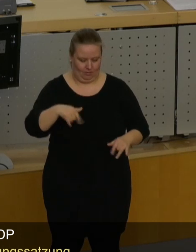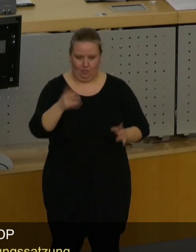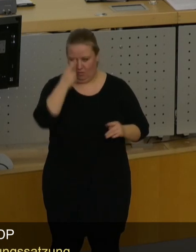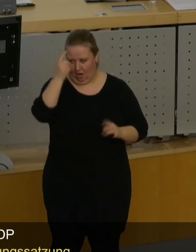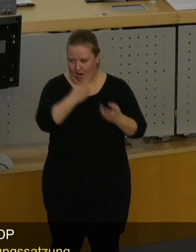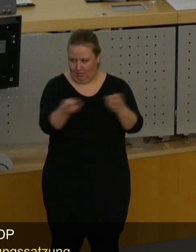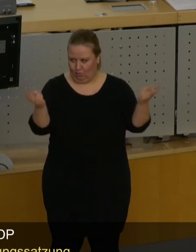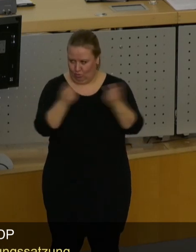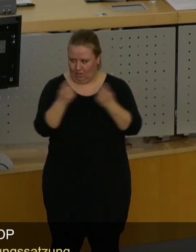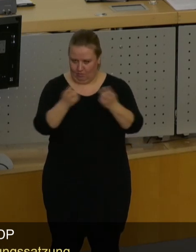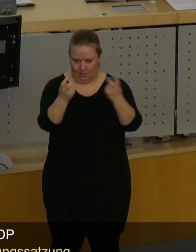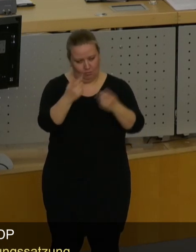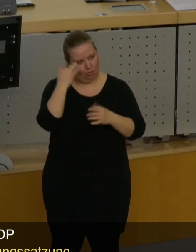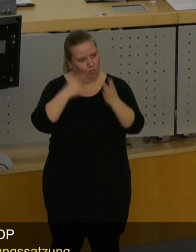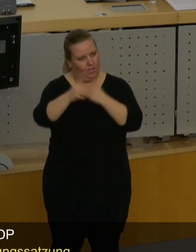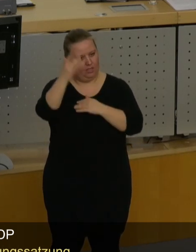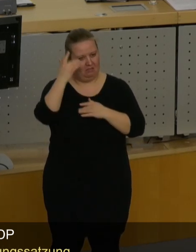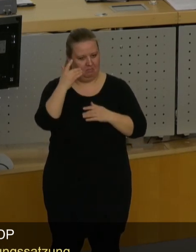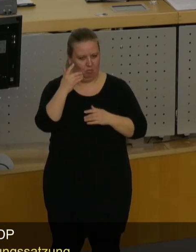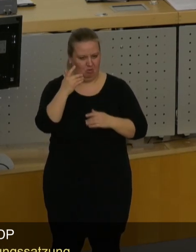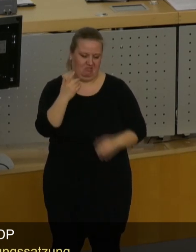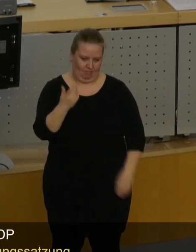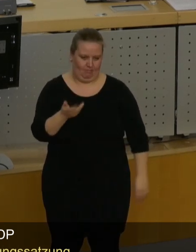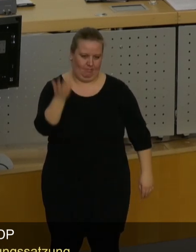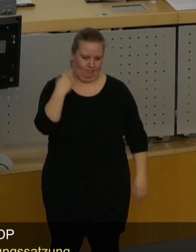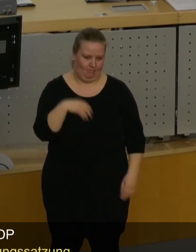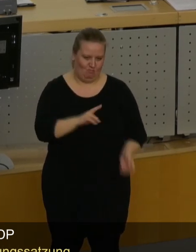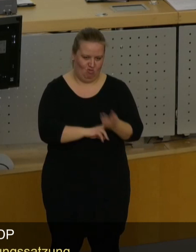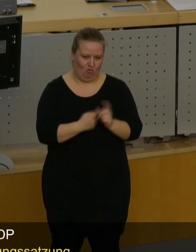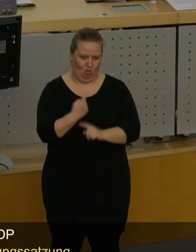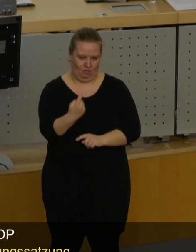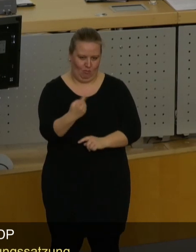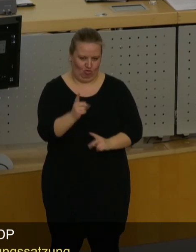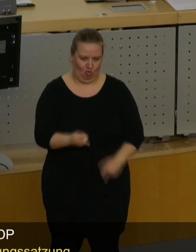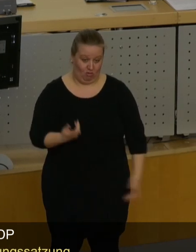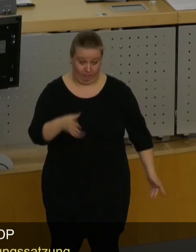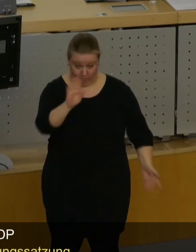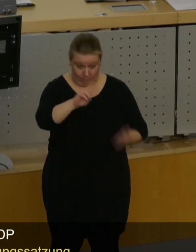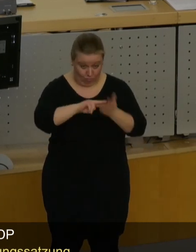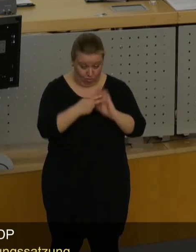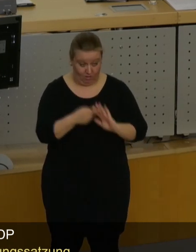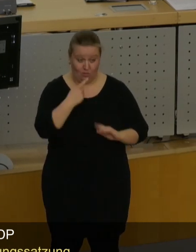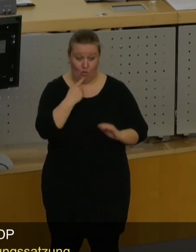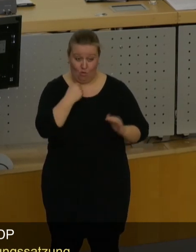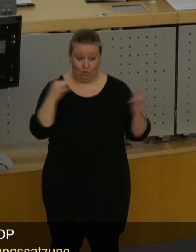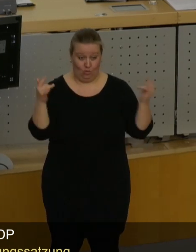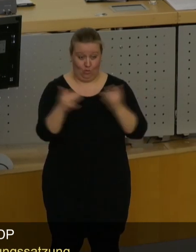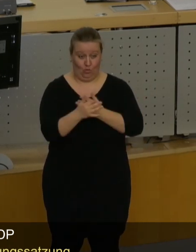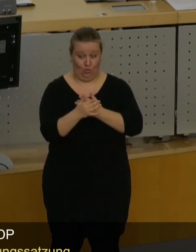Rat zusammensitzen, zurückdenken, sehr selbstgemacht. Wahrscheinlich haben Sie Ihre Politik in Ihrer Rot-Rot-Grün